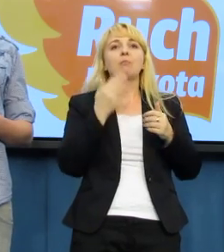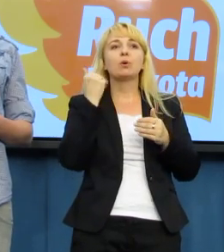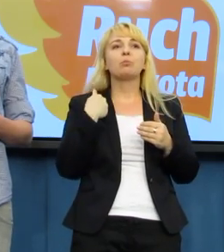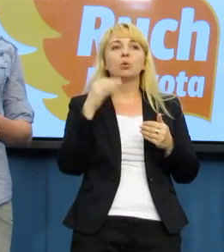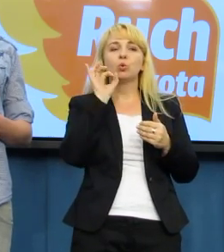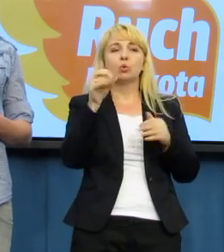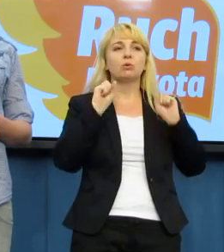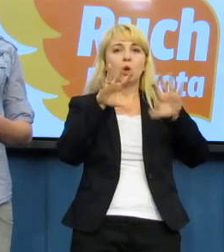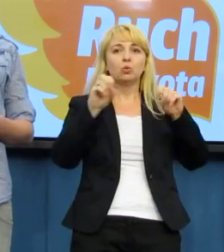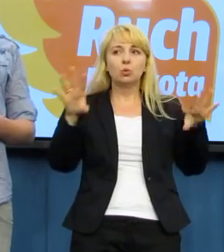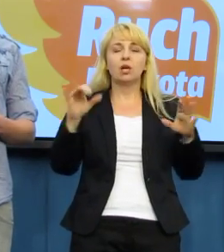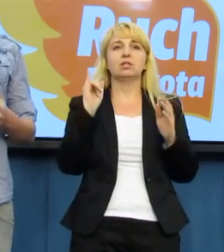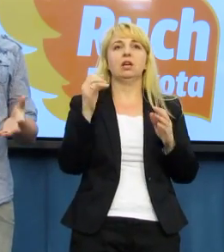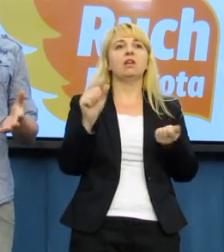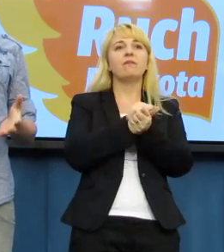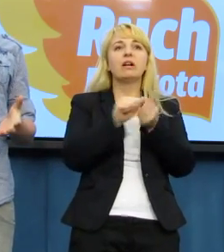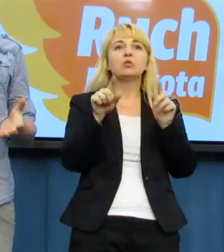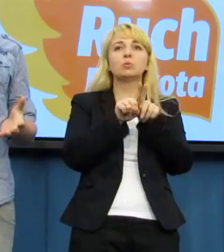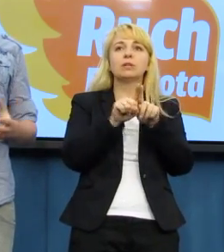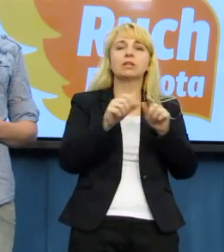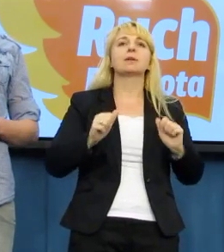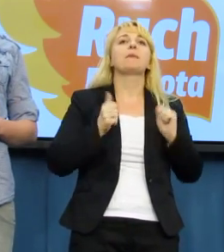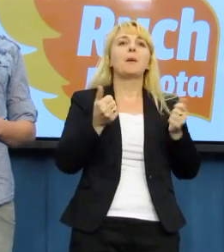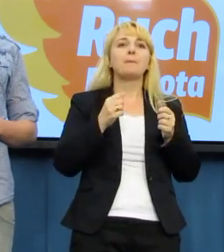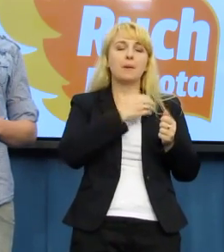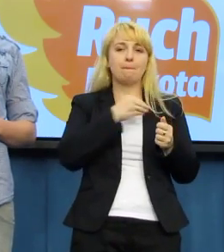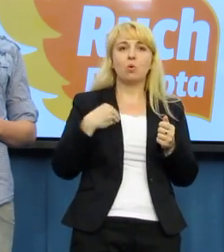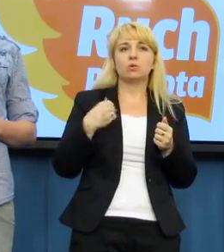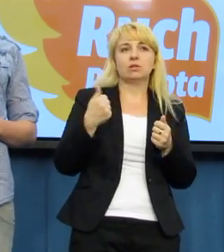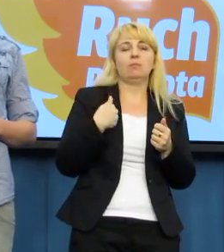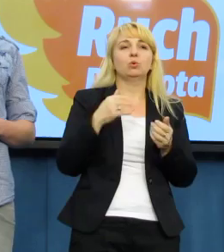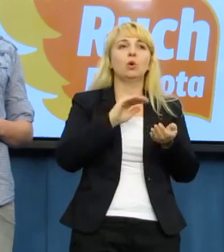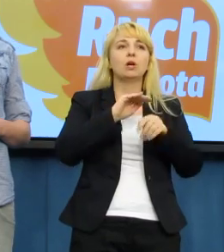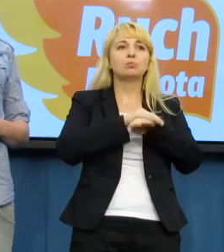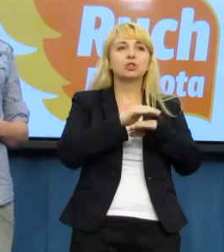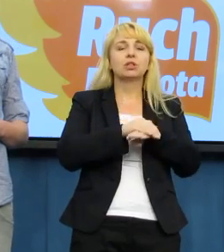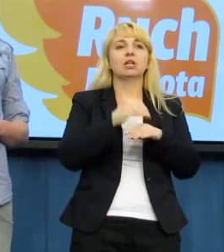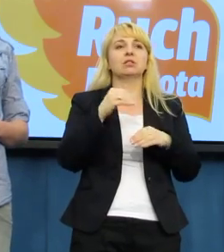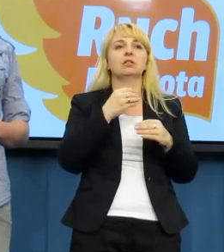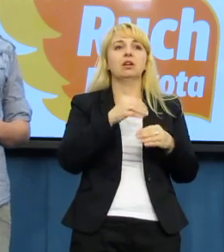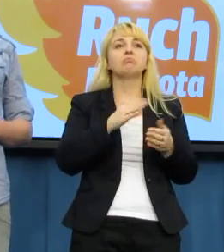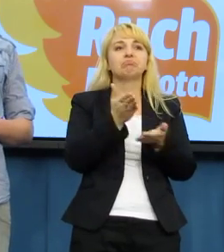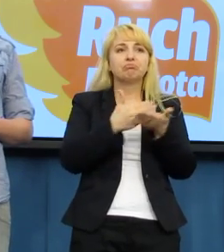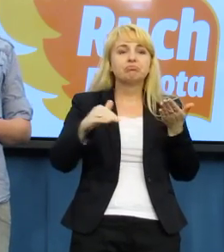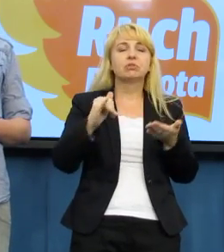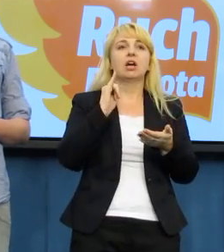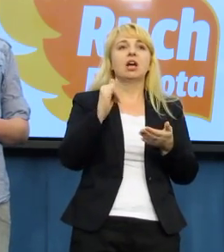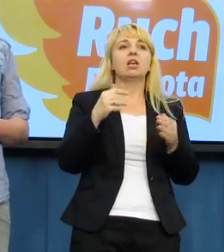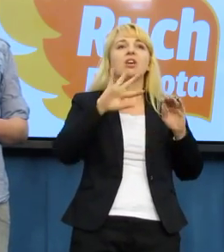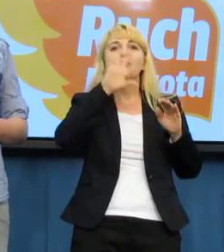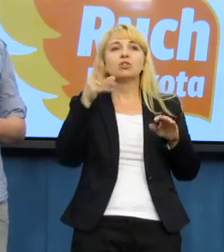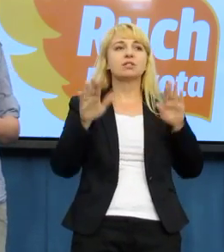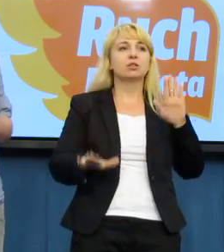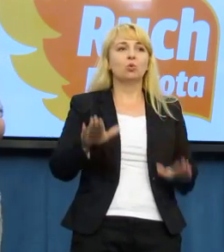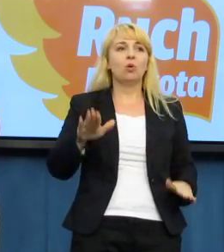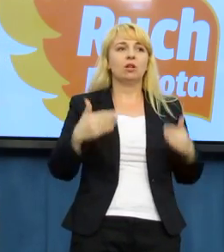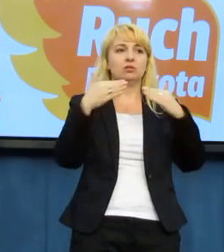młodzieży. Walczymy o to, żeby Polska po prostu stała się przyjaznym państwem, w którym wszyscy jesteśmy traktowani i traktowane równo.